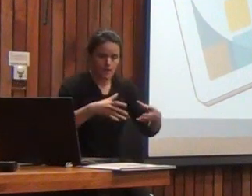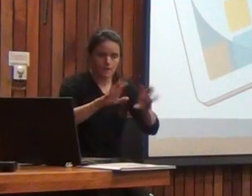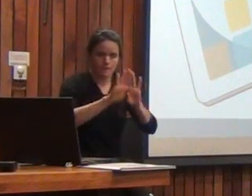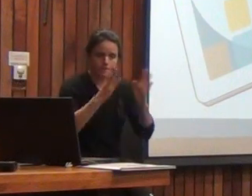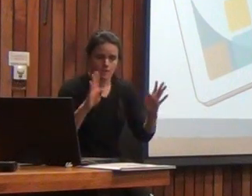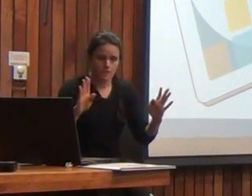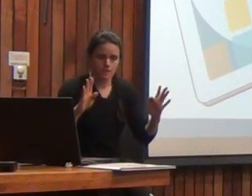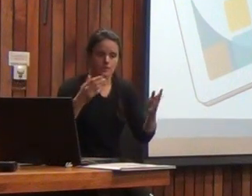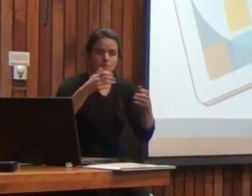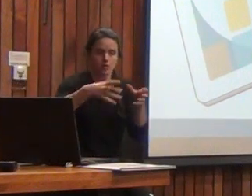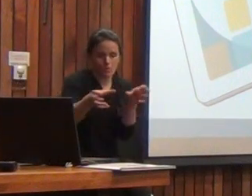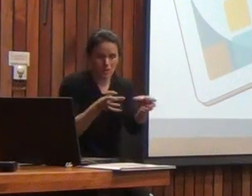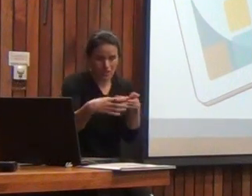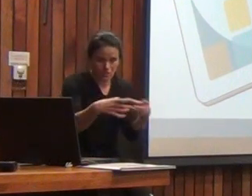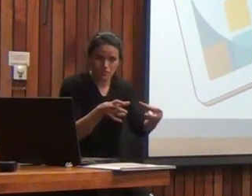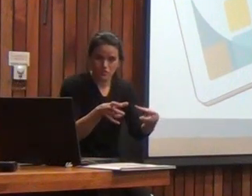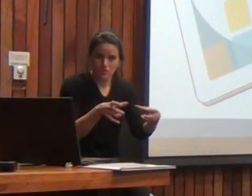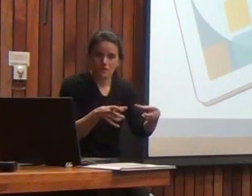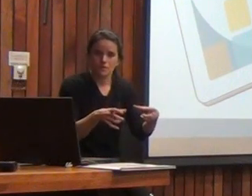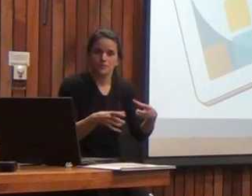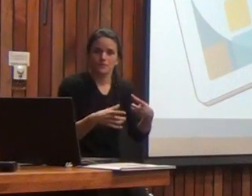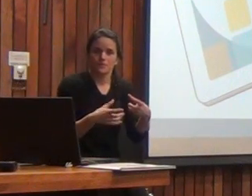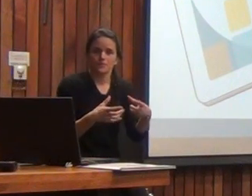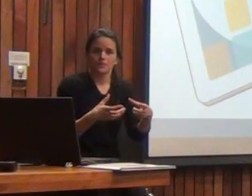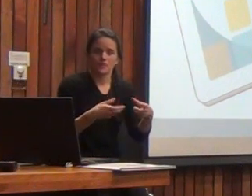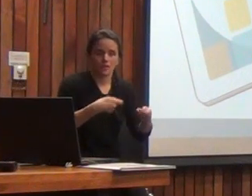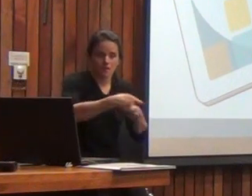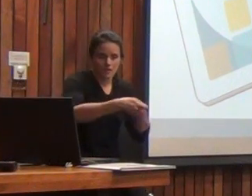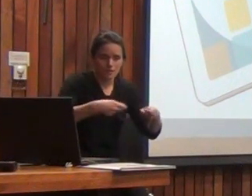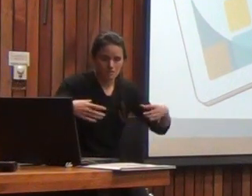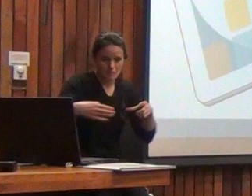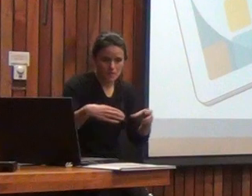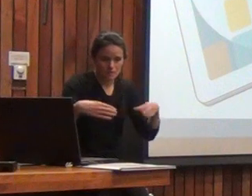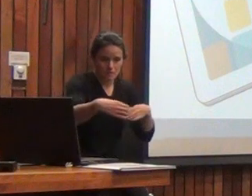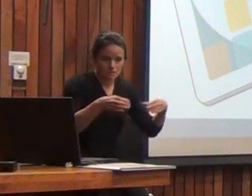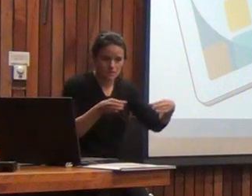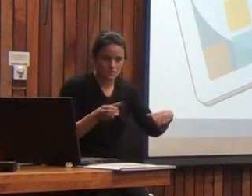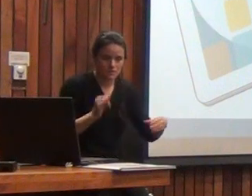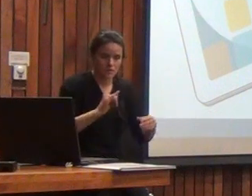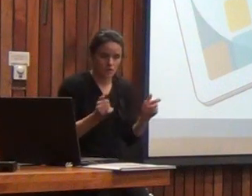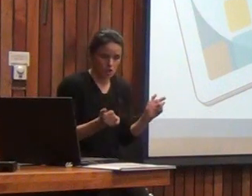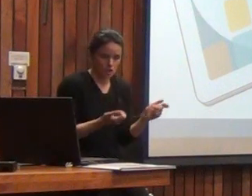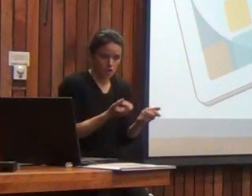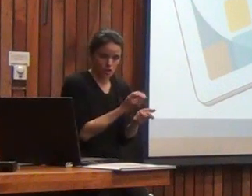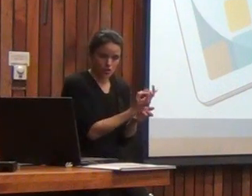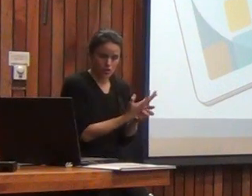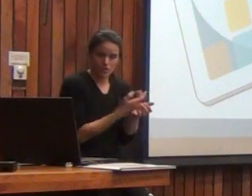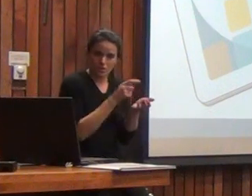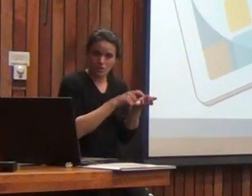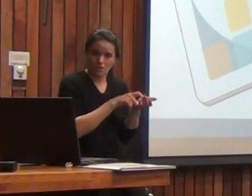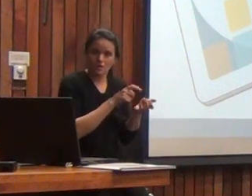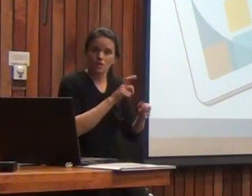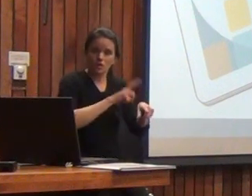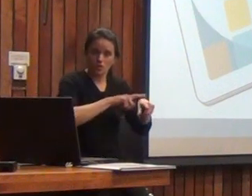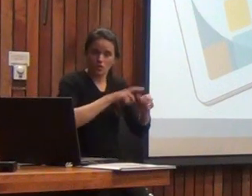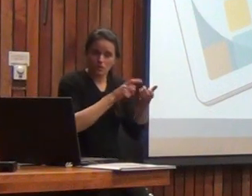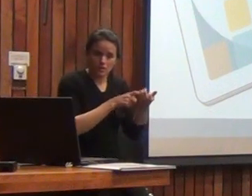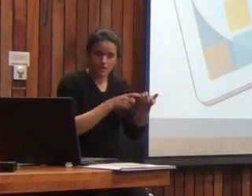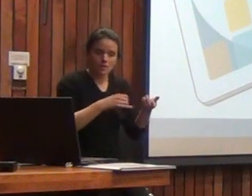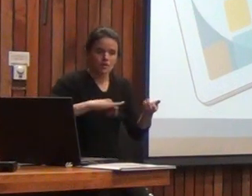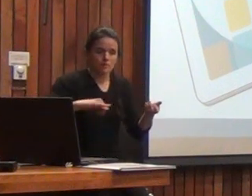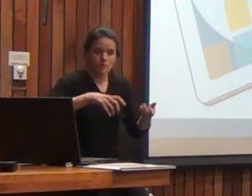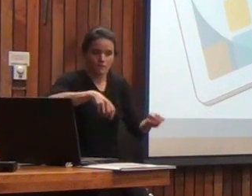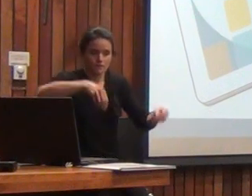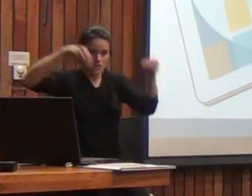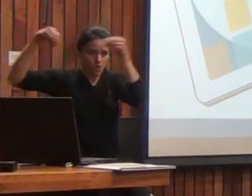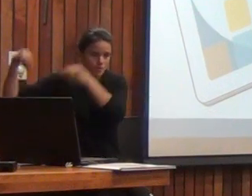sacar el asamblaje objeto ¿verdad? empezar a armar las piezas tomar el cronómetro preguntarle al niño ¿estás listo? sacar el